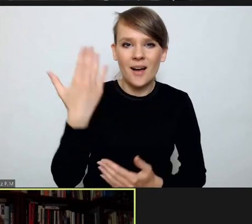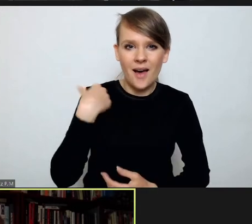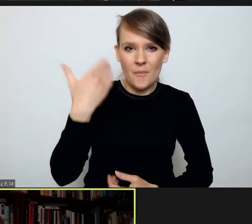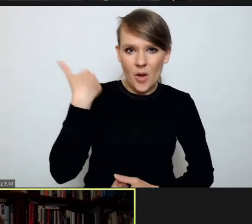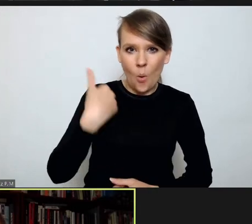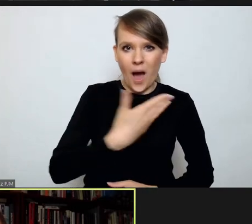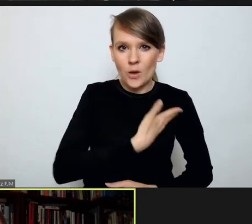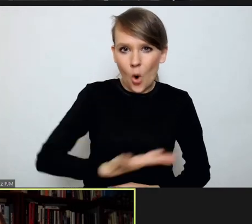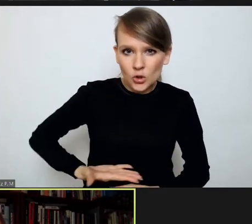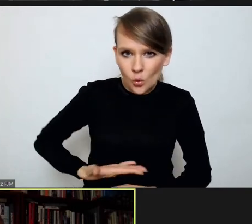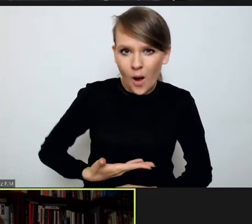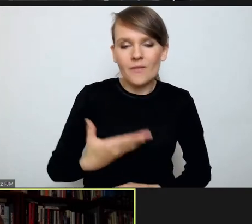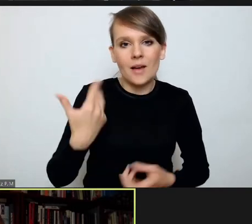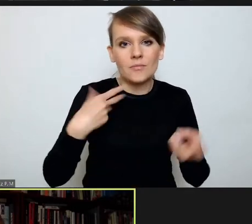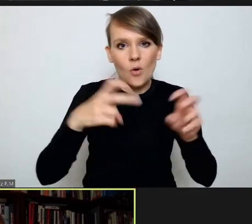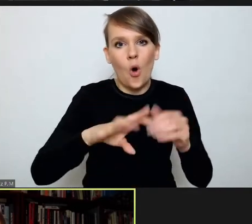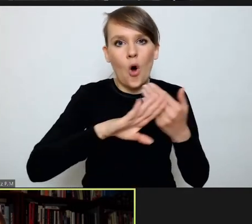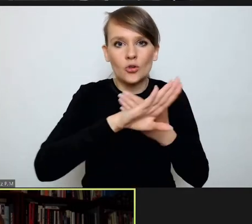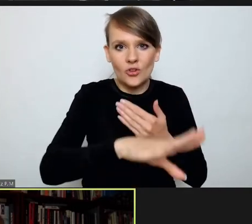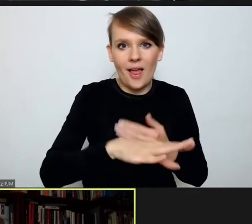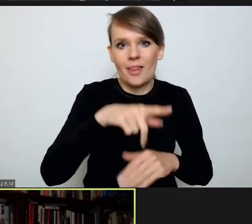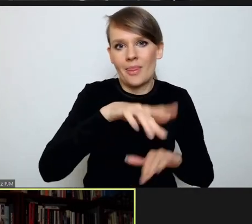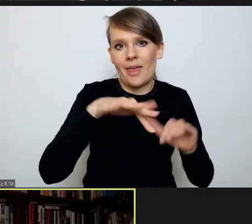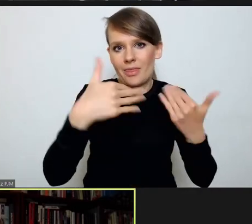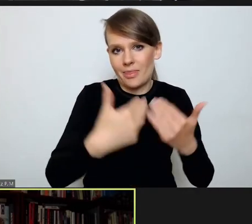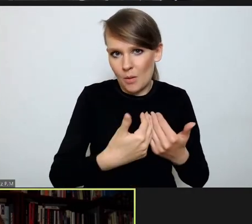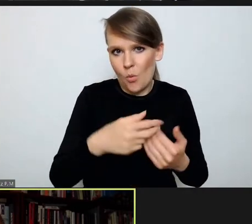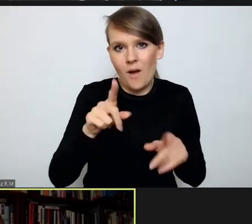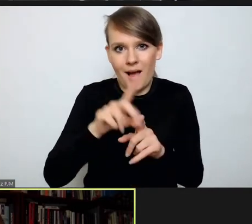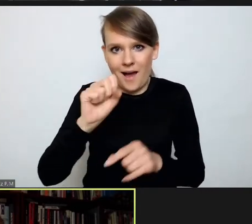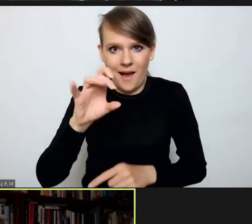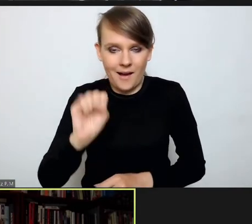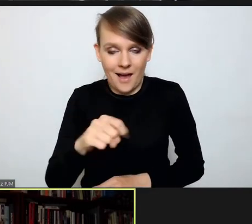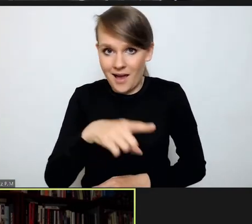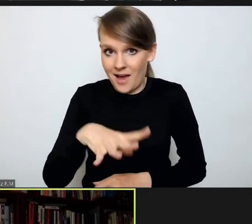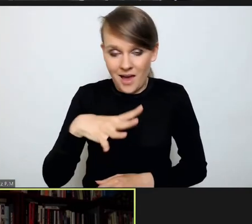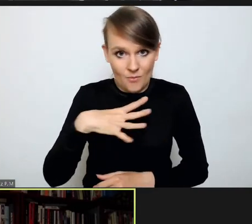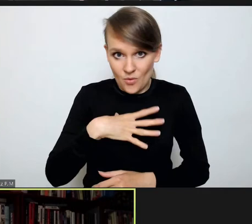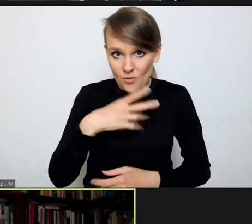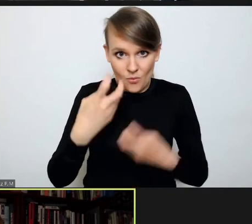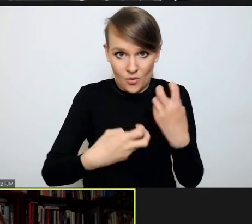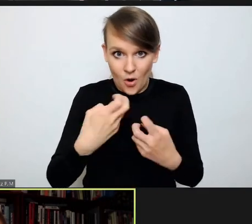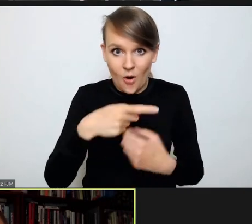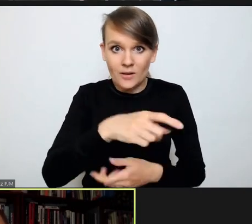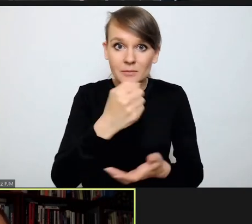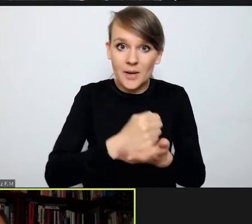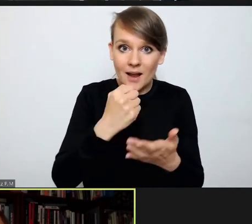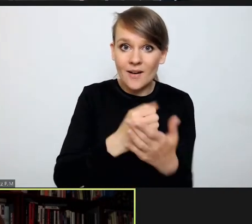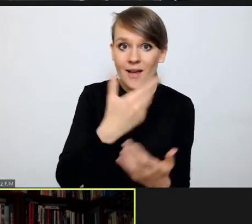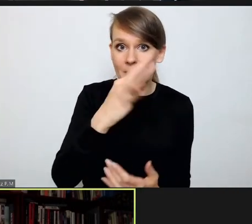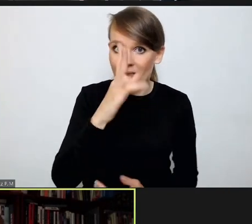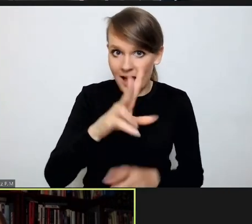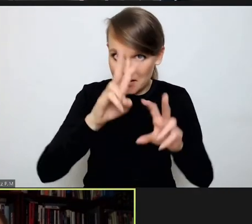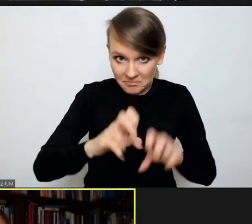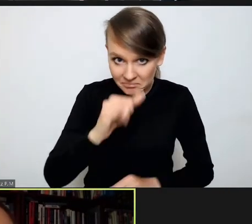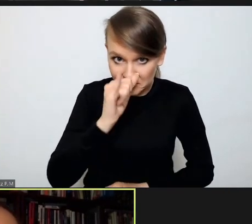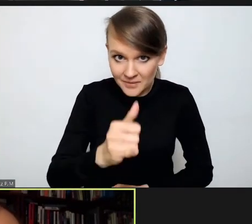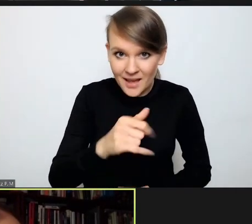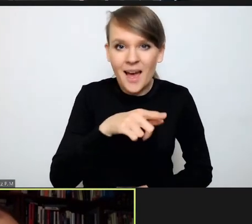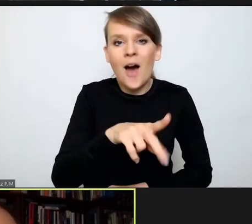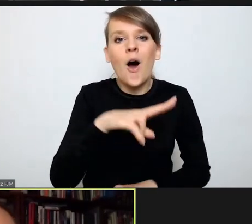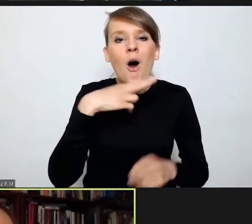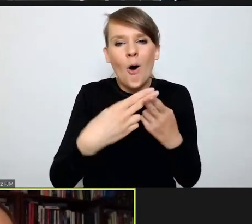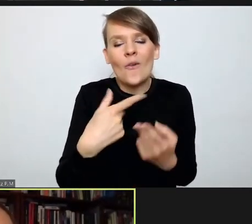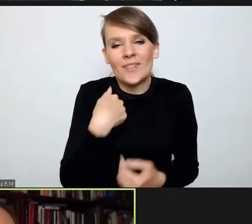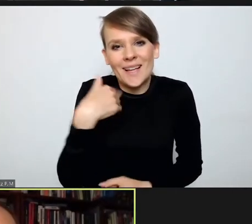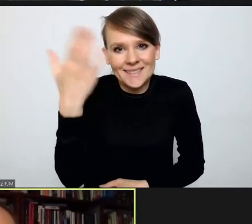odrębnych trybunałów, zresztą też w Hadze? Czy były jakieś przeszkody, żeby te sprawy rozpoznał MTK? Ja znam odpowiedź na pytanie,